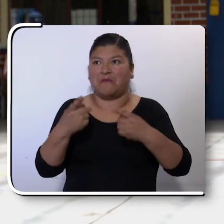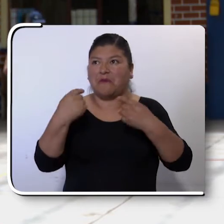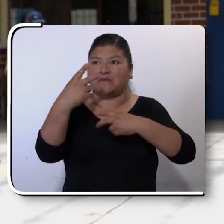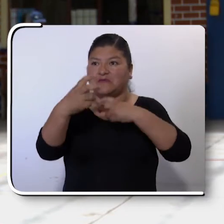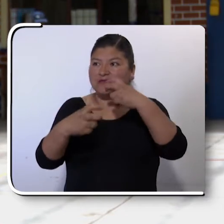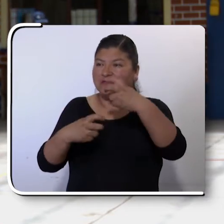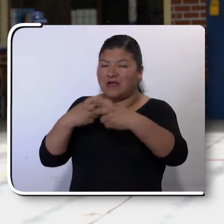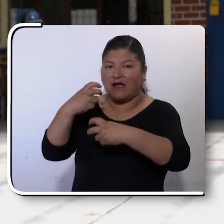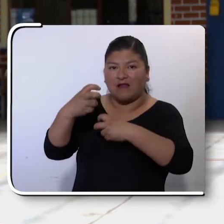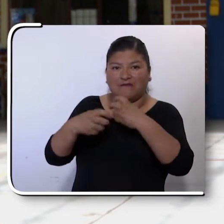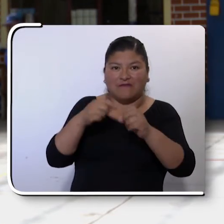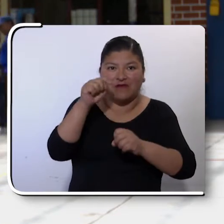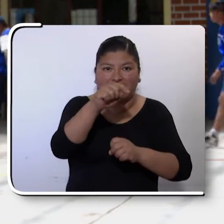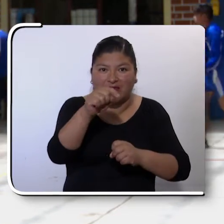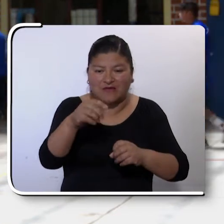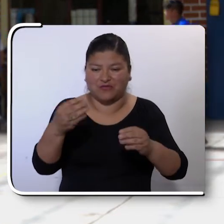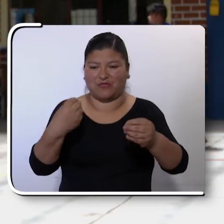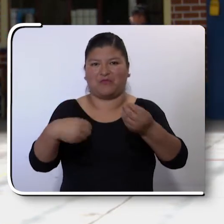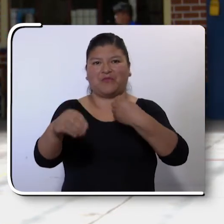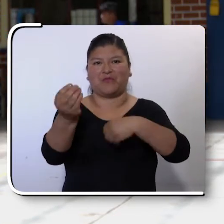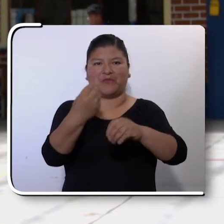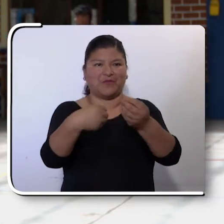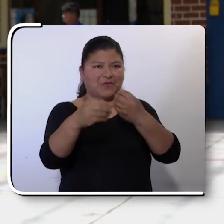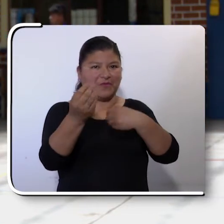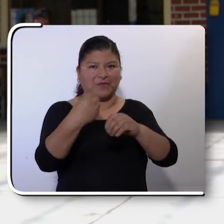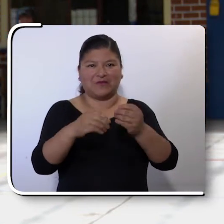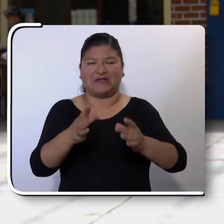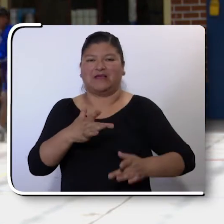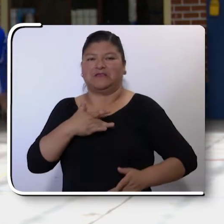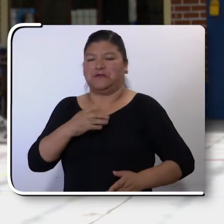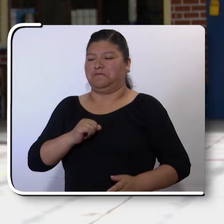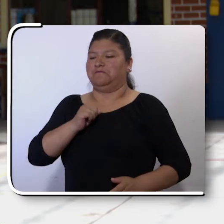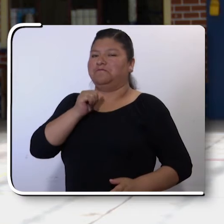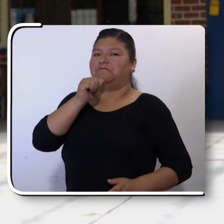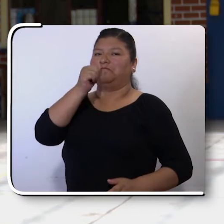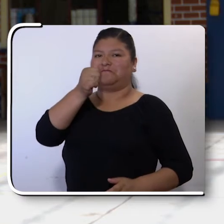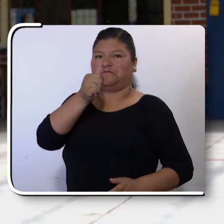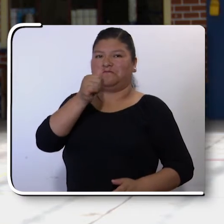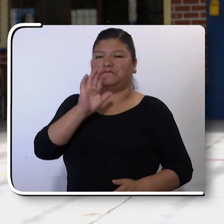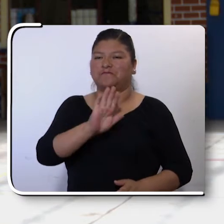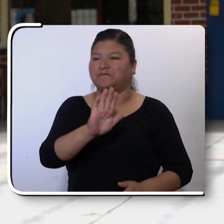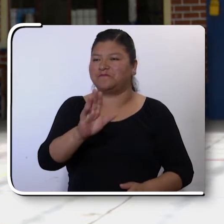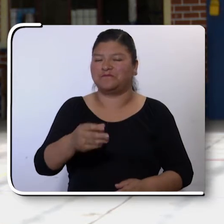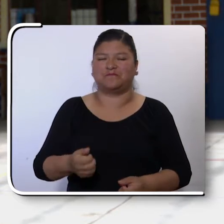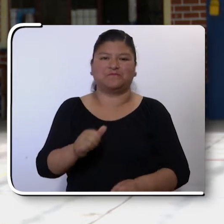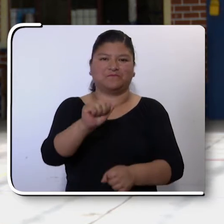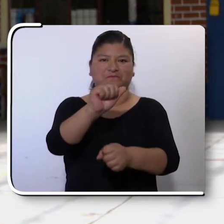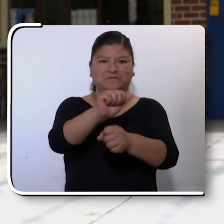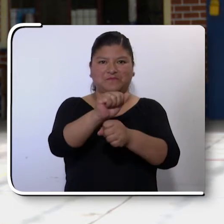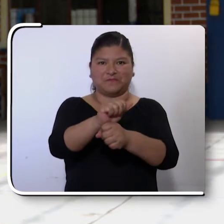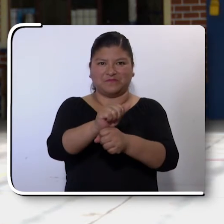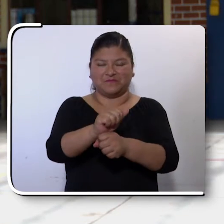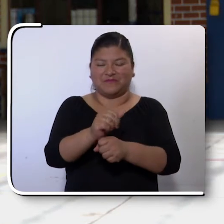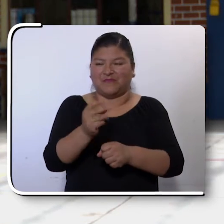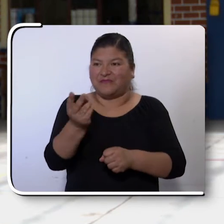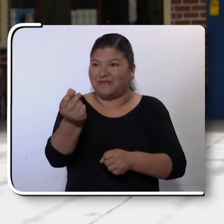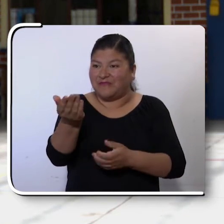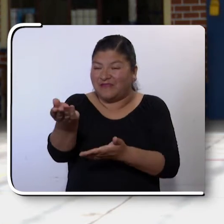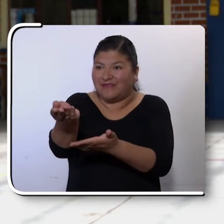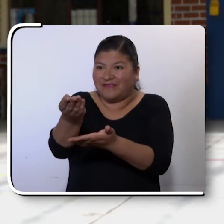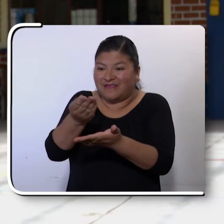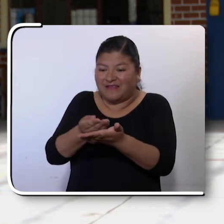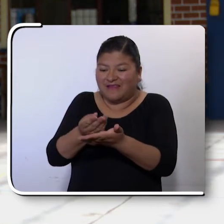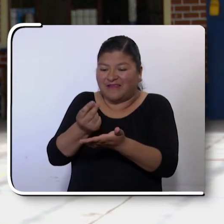Salimos a las ferias, ellos venden sus productos, se sienten orgullosos de sus trabajos, el recibir